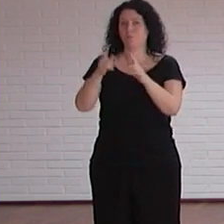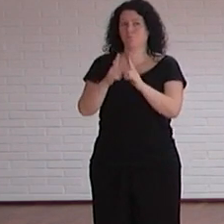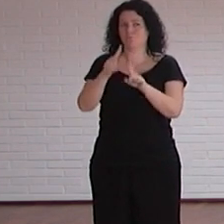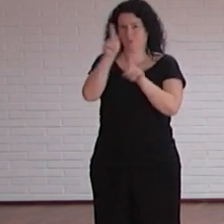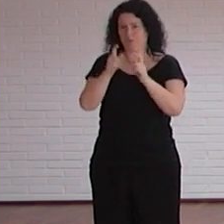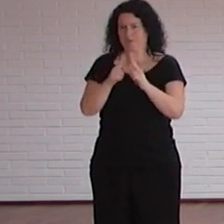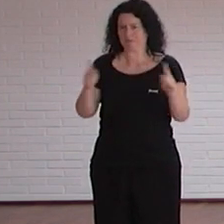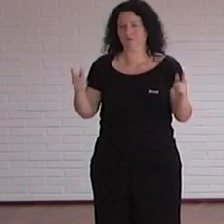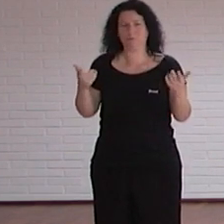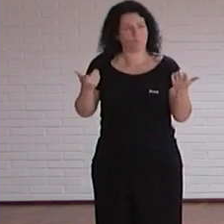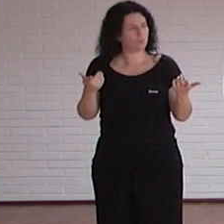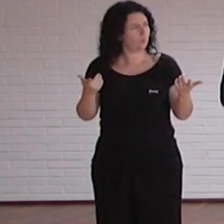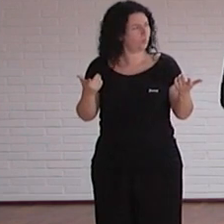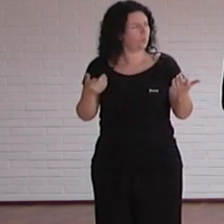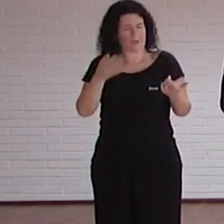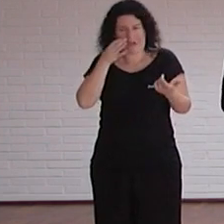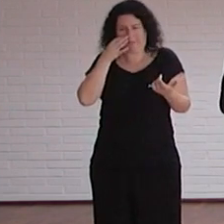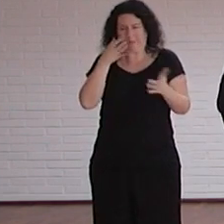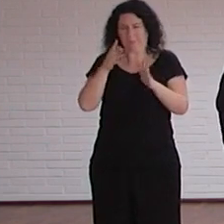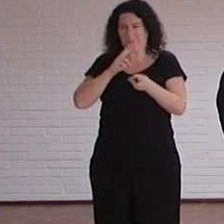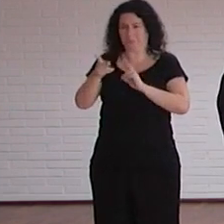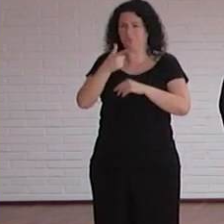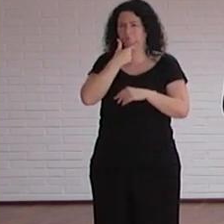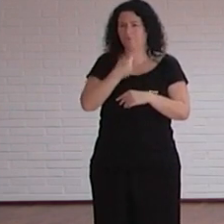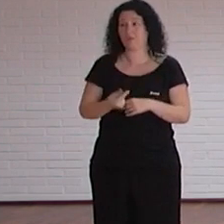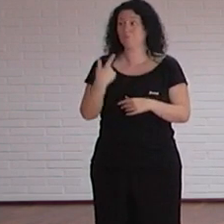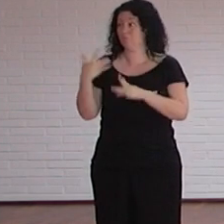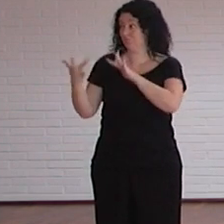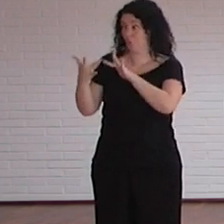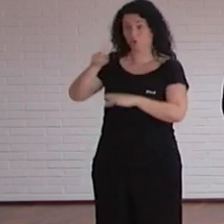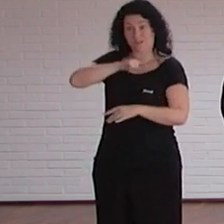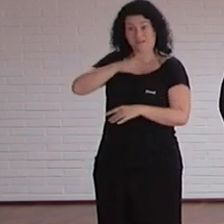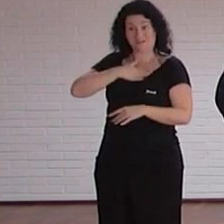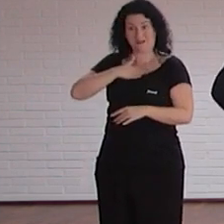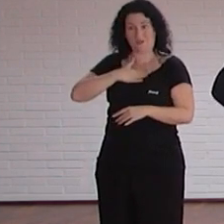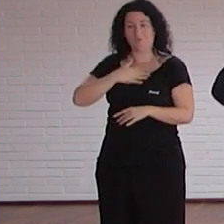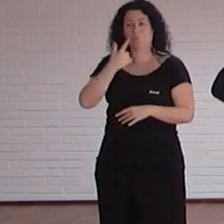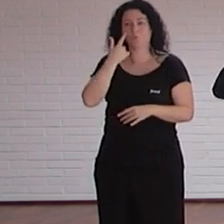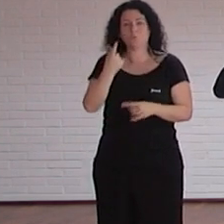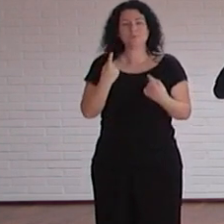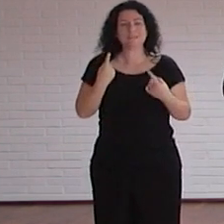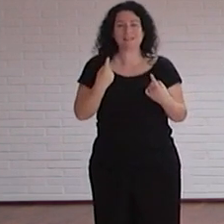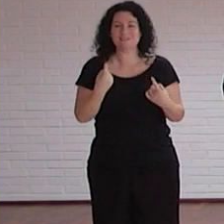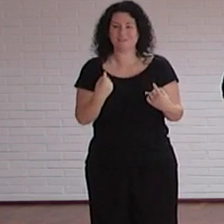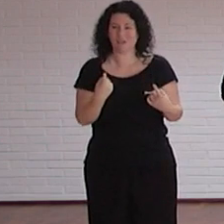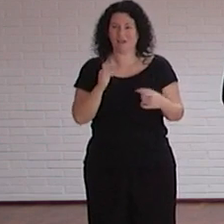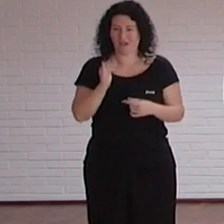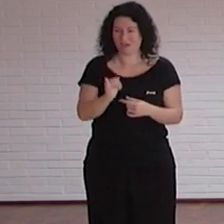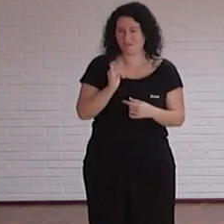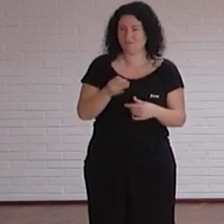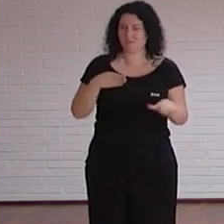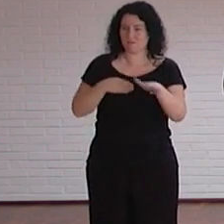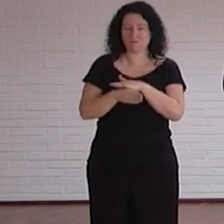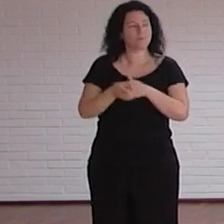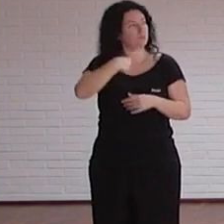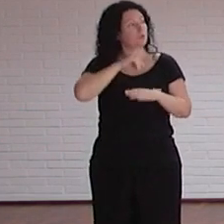preparación porque desde que te pusiste en contacto con nosotros y vimos esa necesidad por un lado el